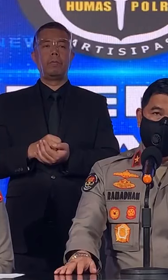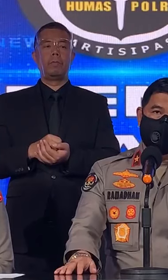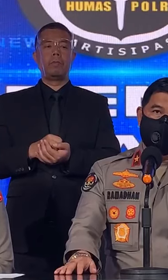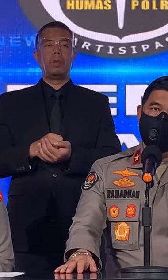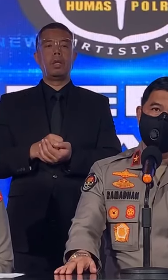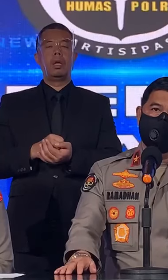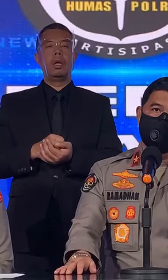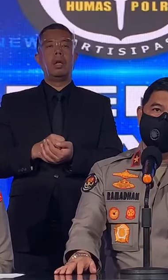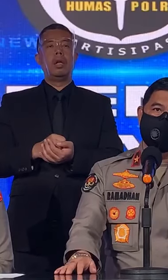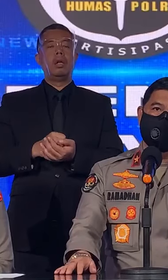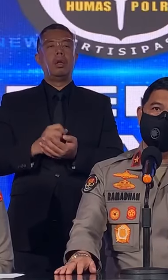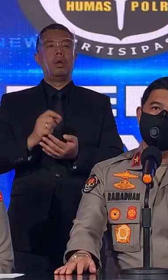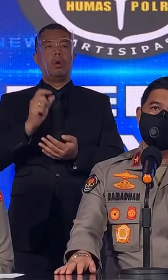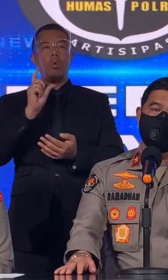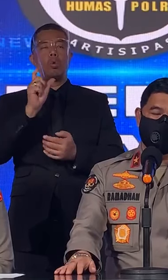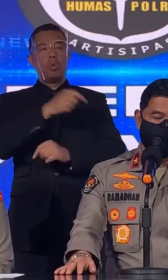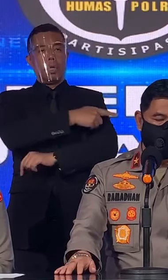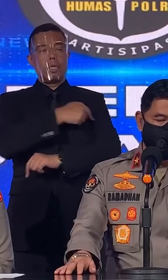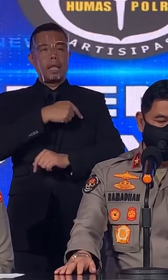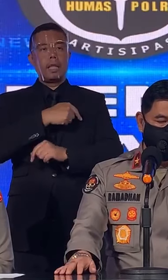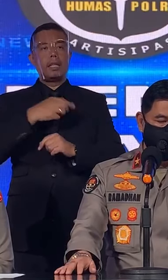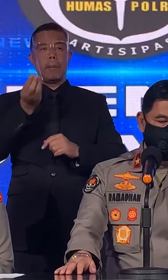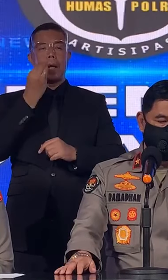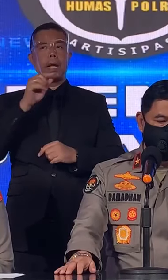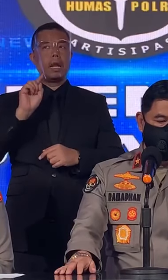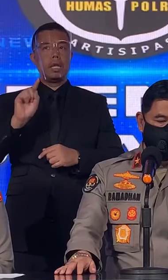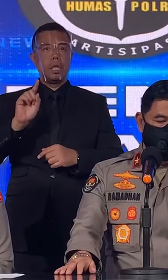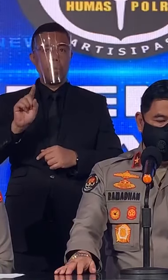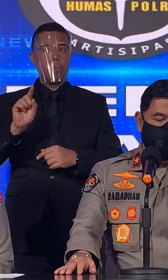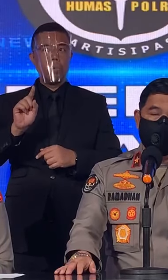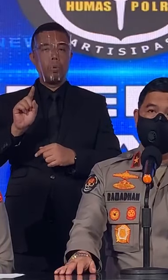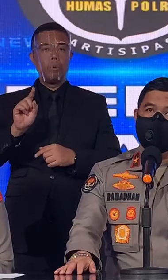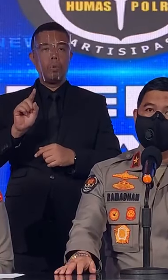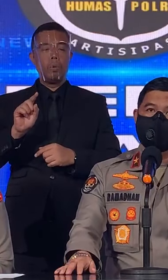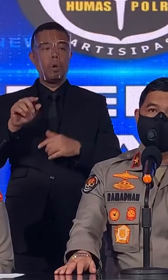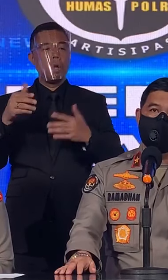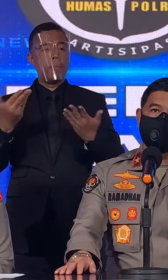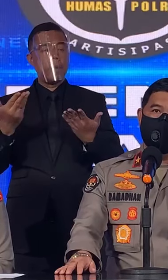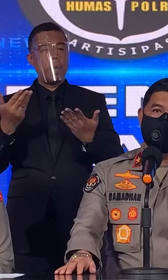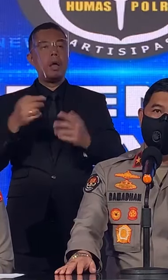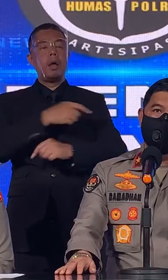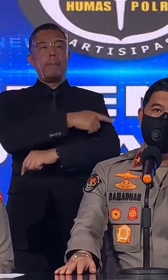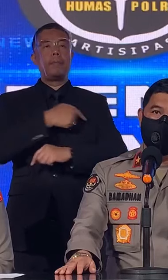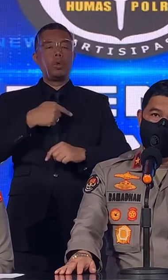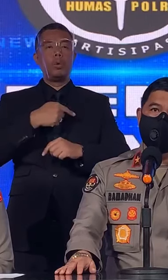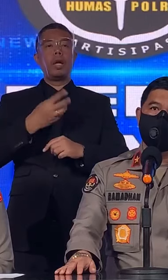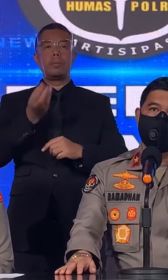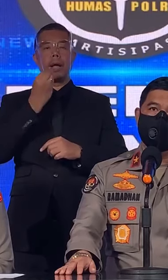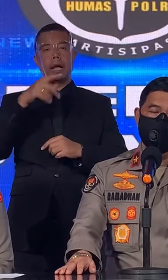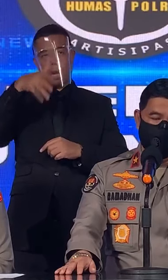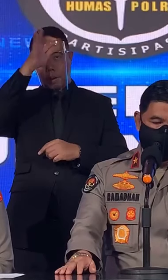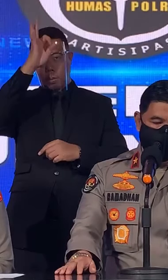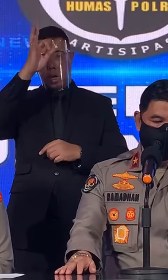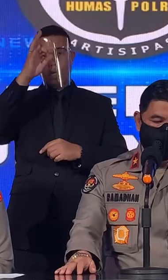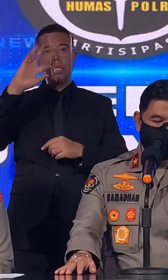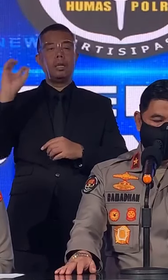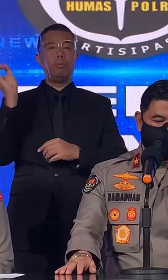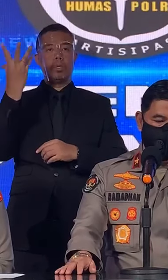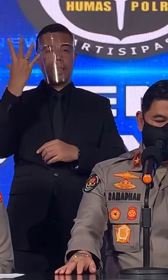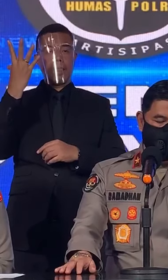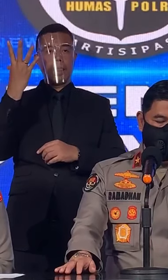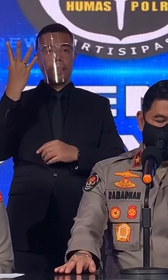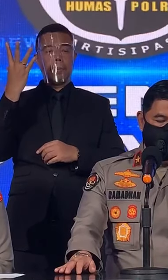Pelaksanaan Dari Satgas Pangan Tersebut Adalah Satgas Pangan Polri Di Tingkat Pusat